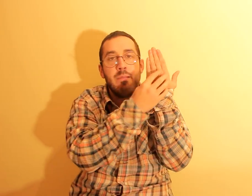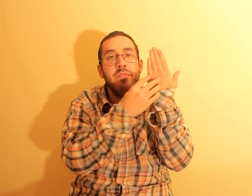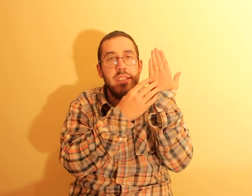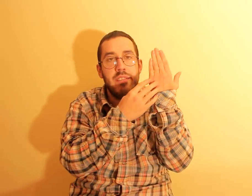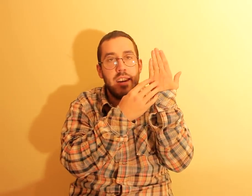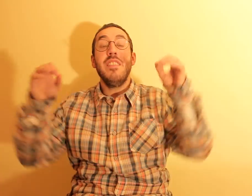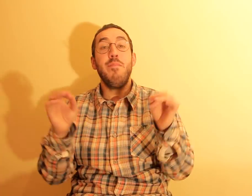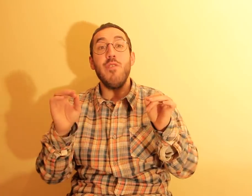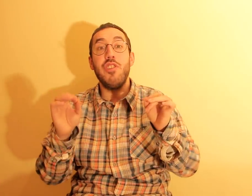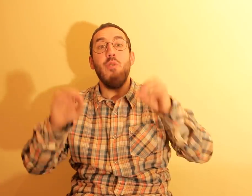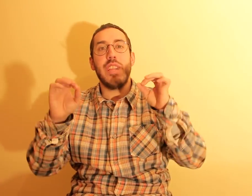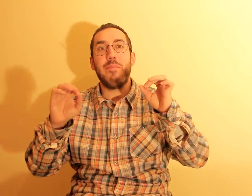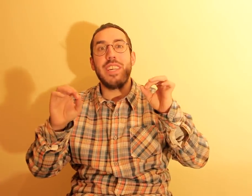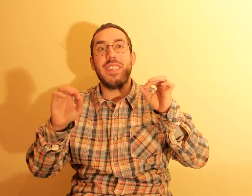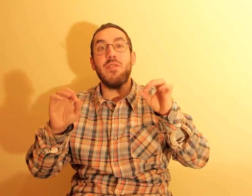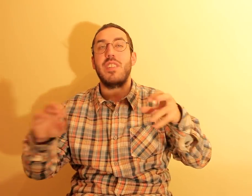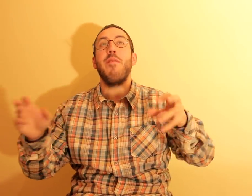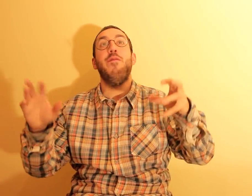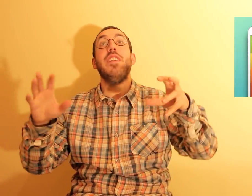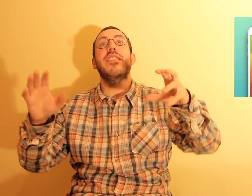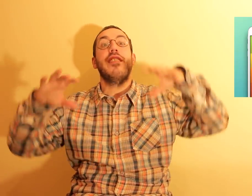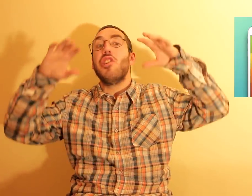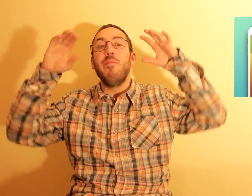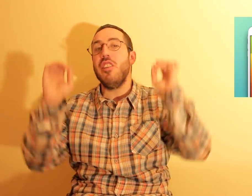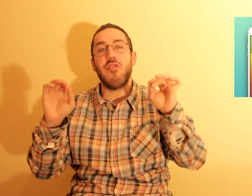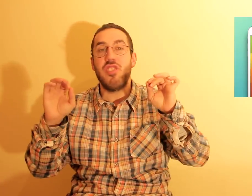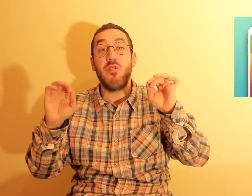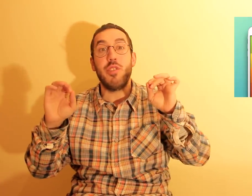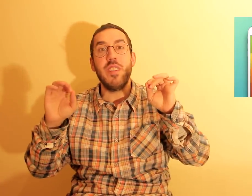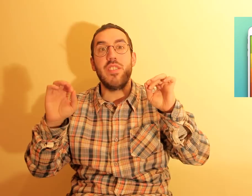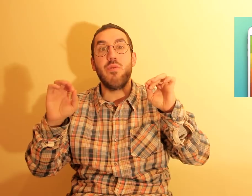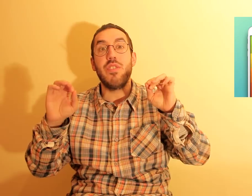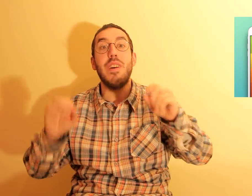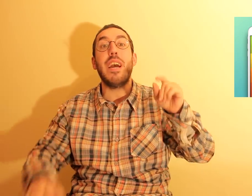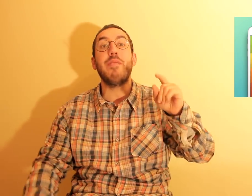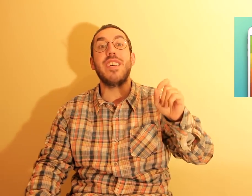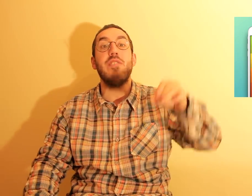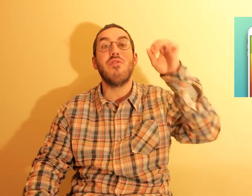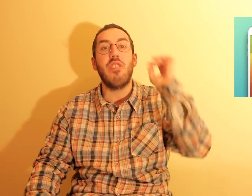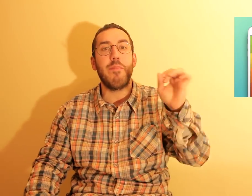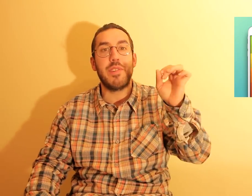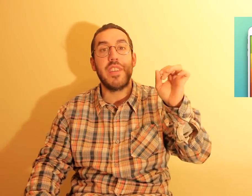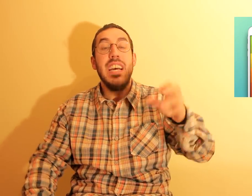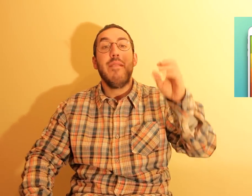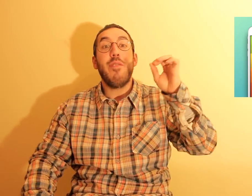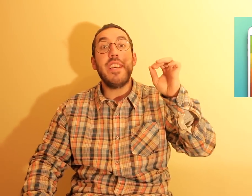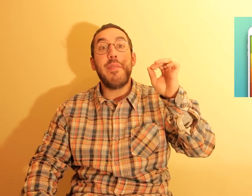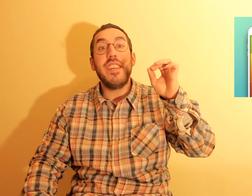bonita. Depois, outra aplicação que também foi eleita das melhores de 2018, é a aplicação Drops. Podem aprender